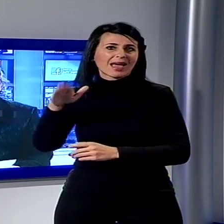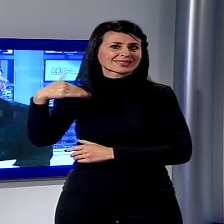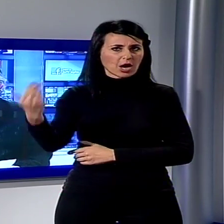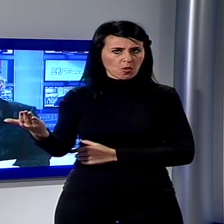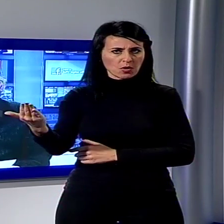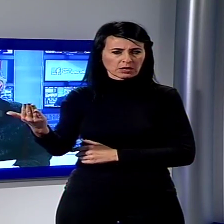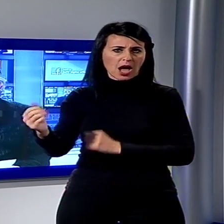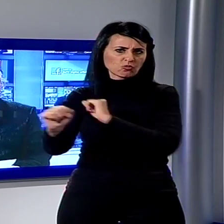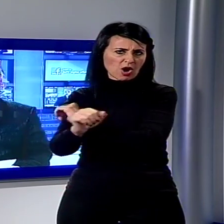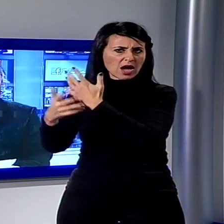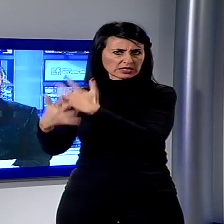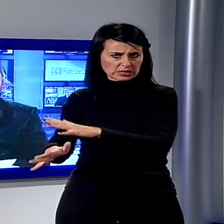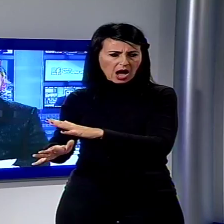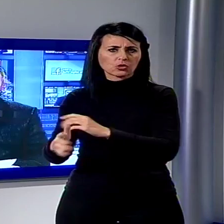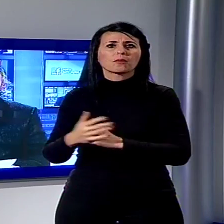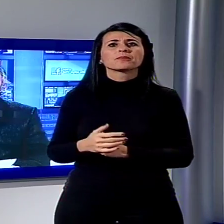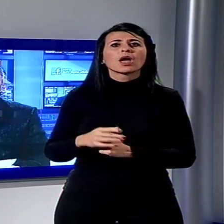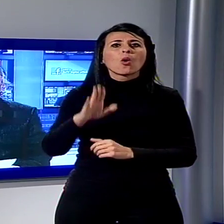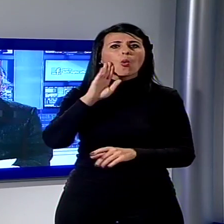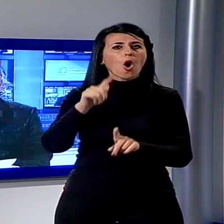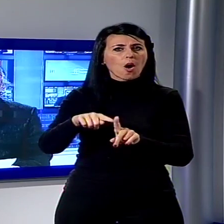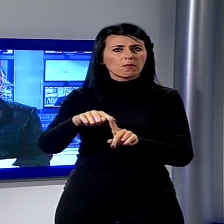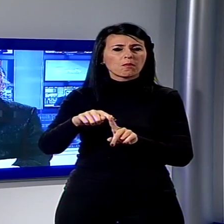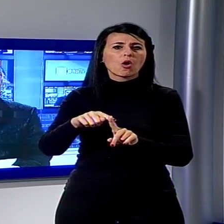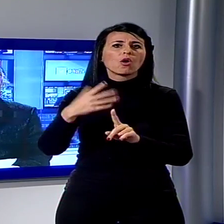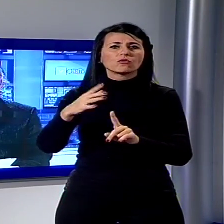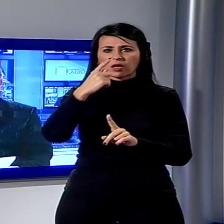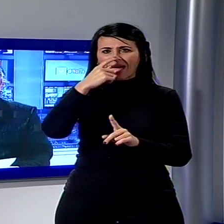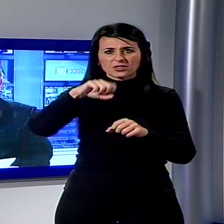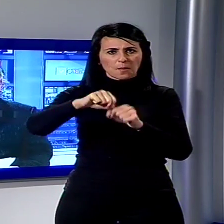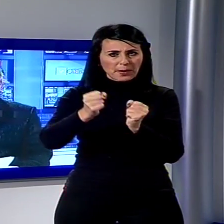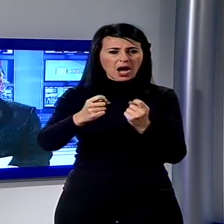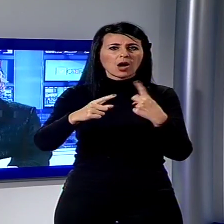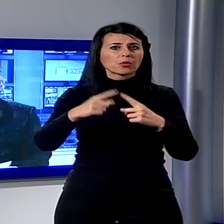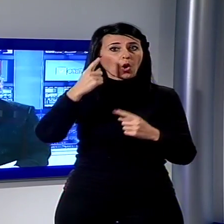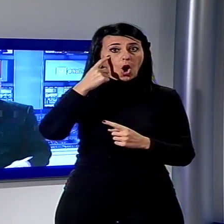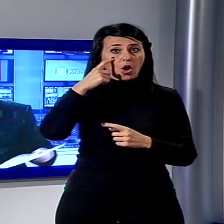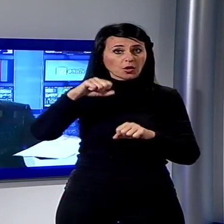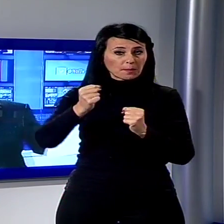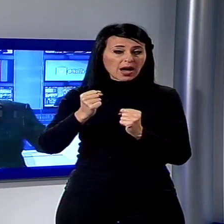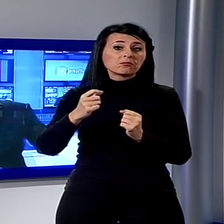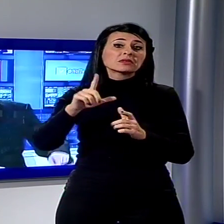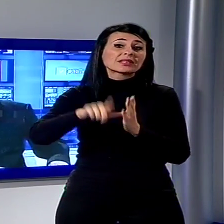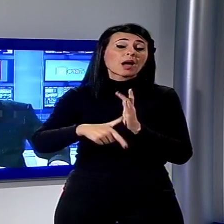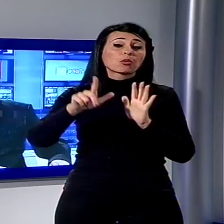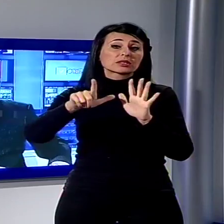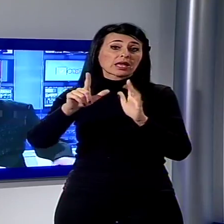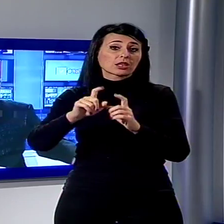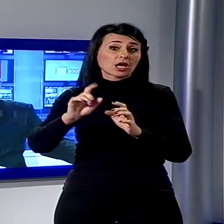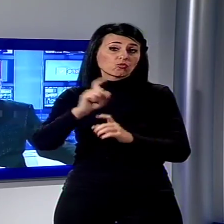Il giovane ha subito la frattura composta del naso, oltre alla contusione all'occhio, giudicati guaribili in sette giorni. Un centinaio di persone